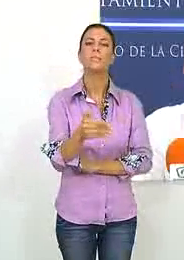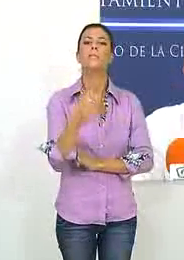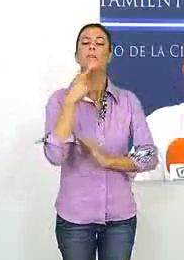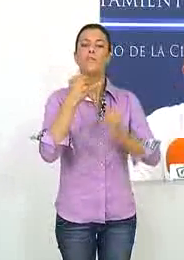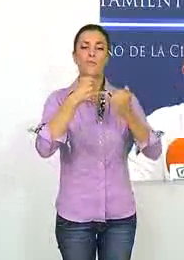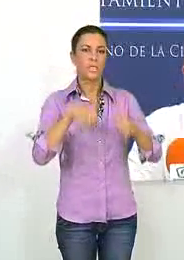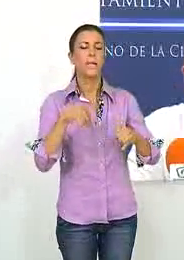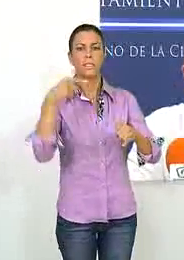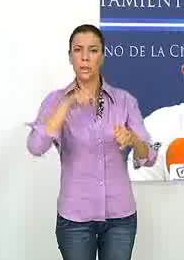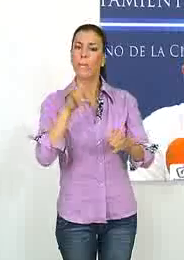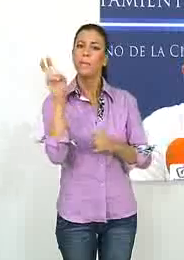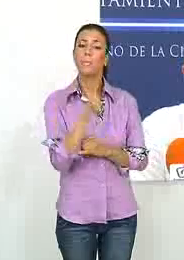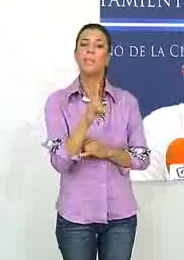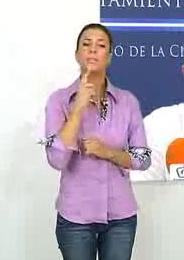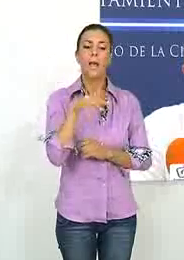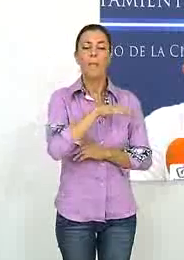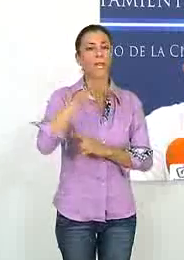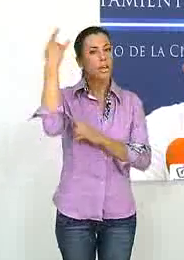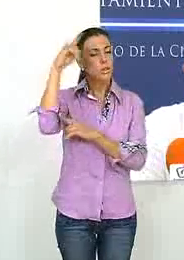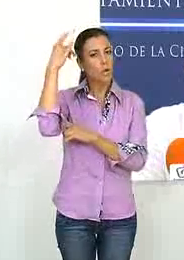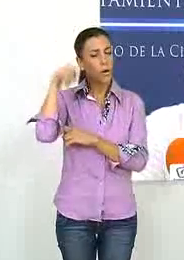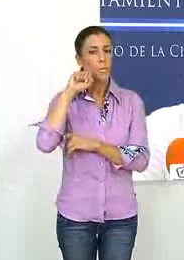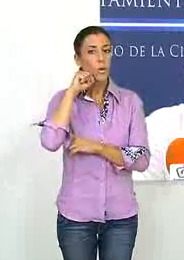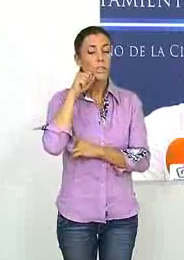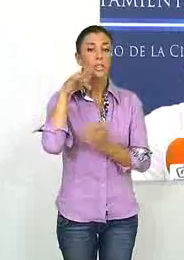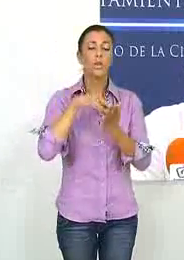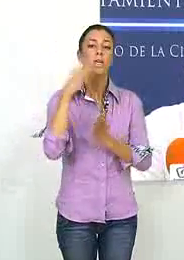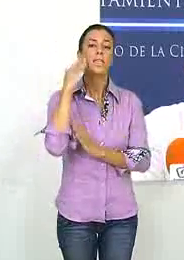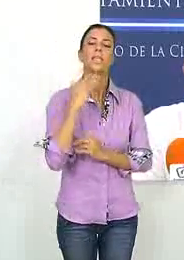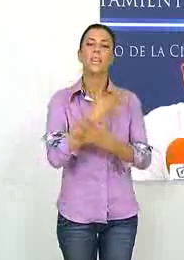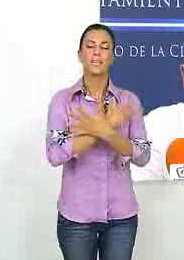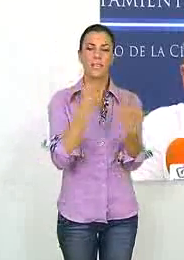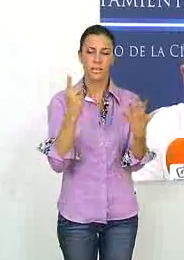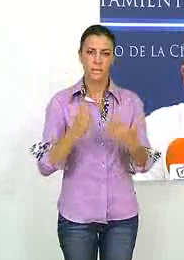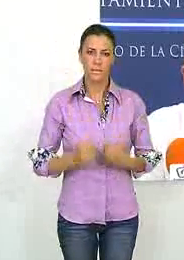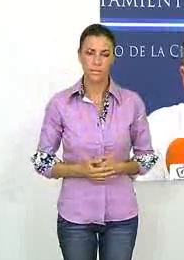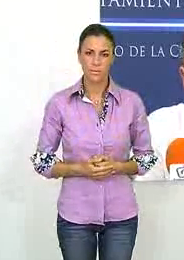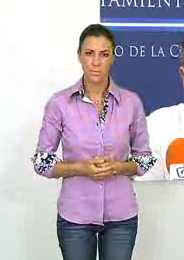Festival que llegará a la Plaza de Toros de Motril el próximo día 16.